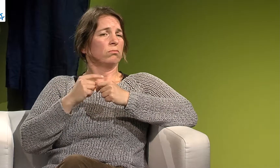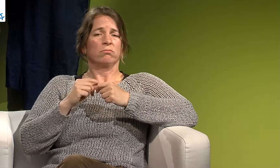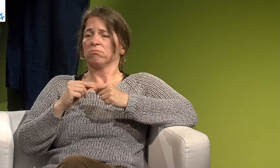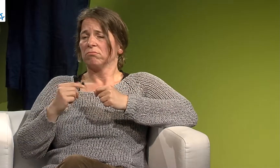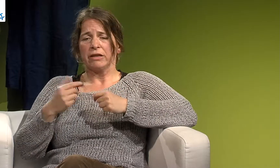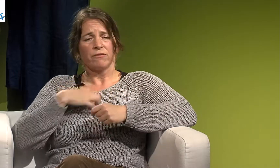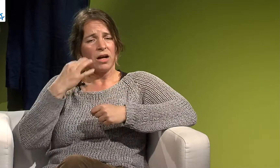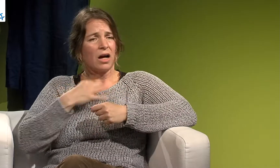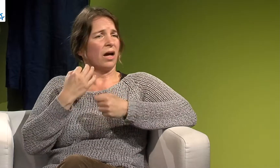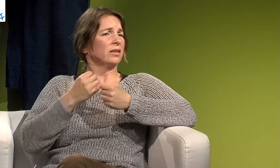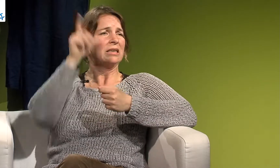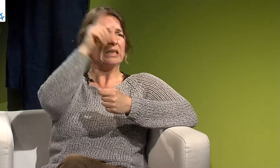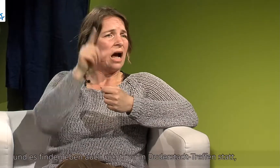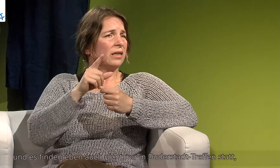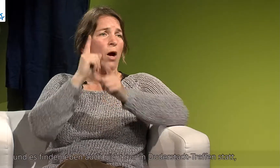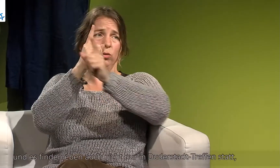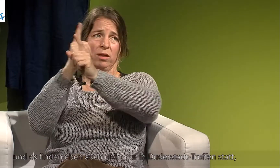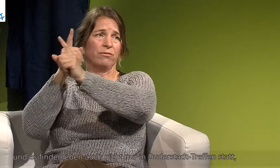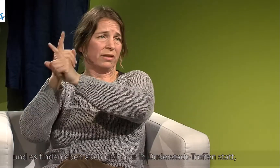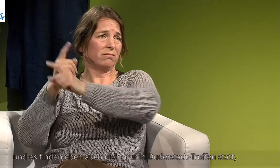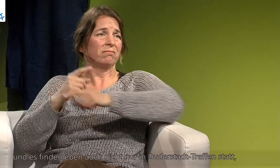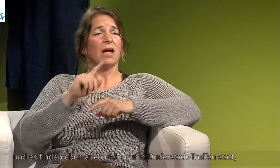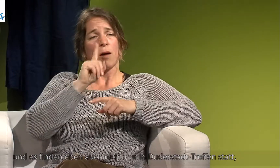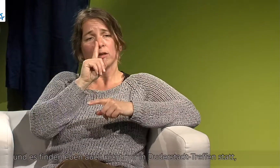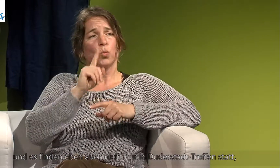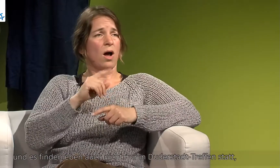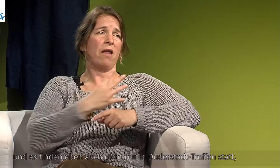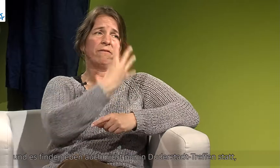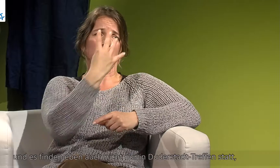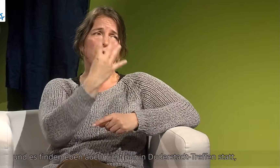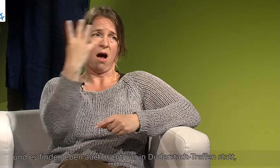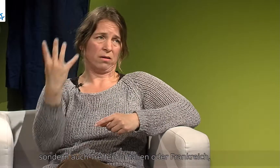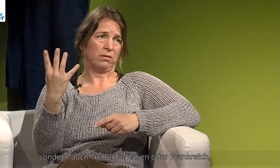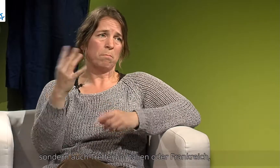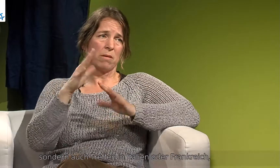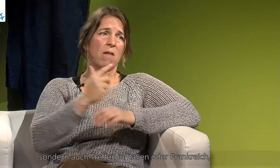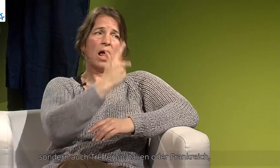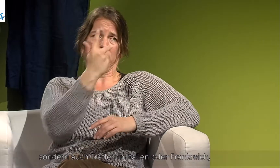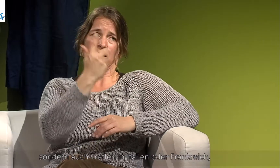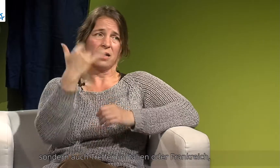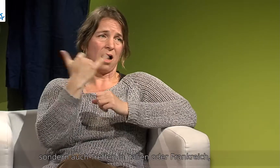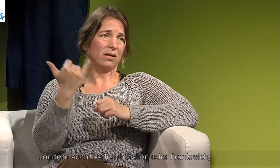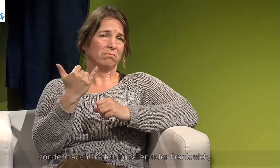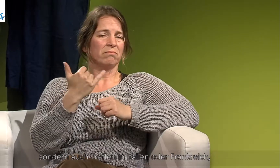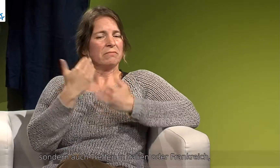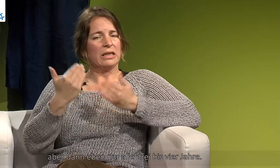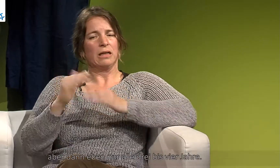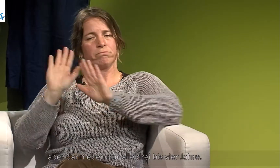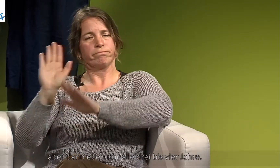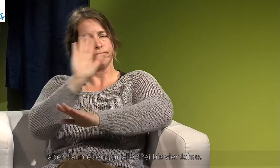Und da finden eben auch nicht nur in Duderstadt Treffen statt, sondern auch in Italien oder Frankreich, aber dann eben nur alle drei bis